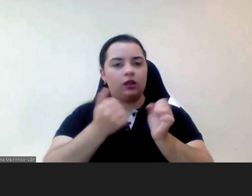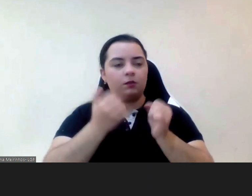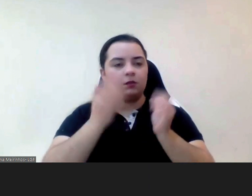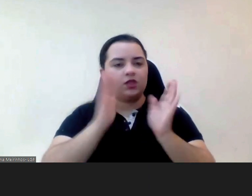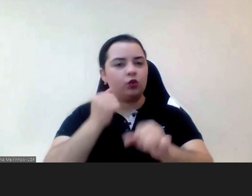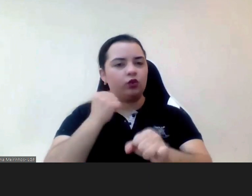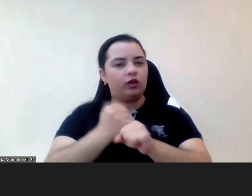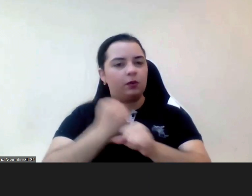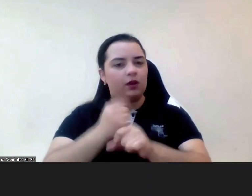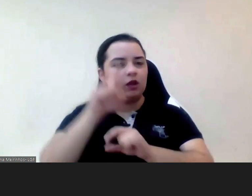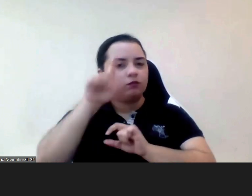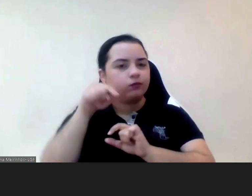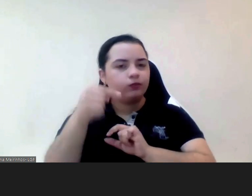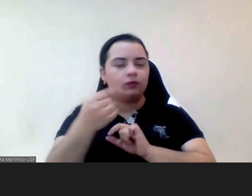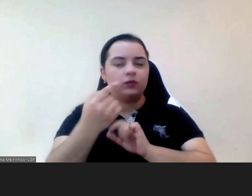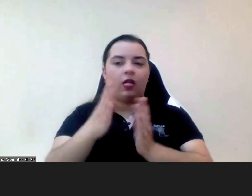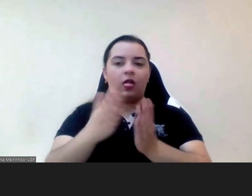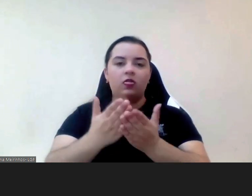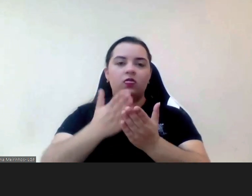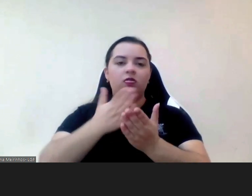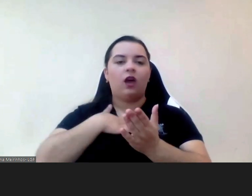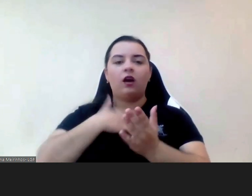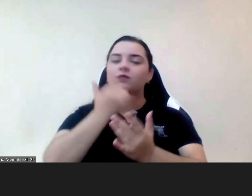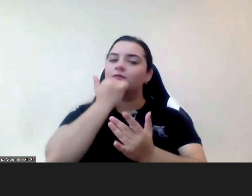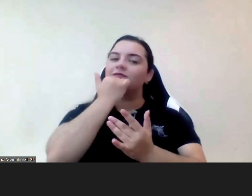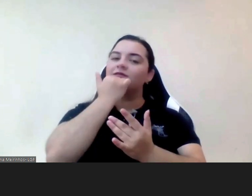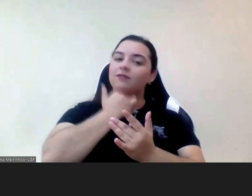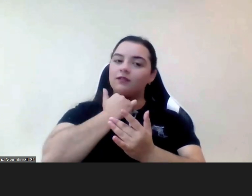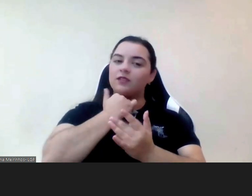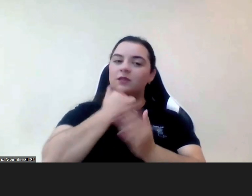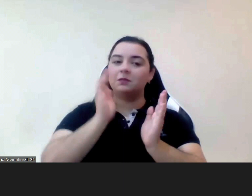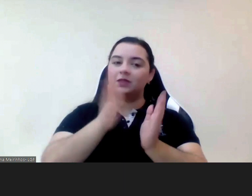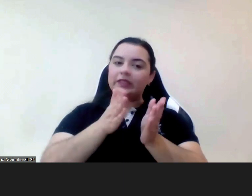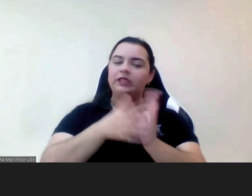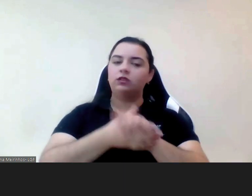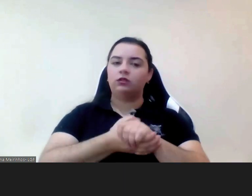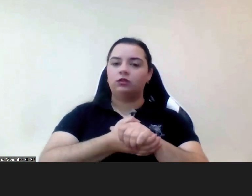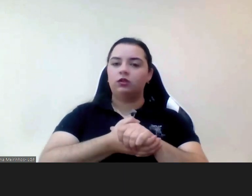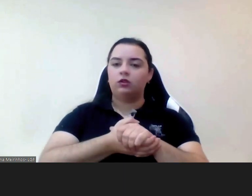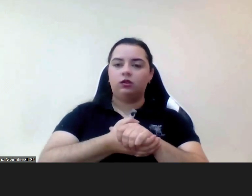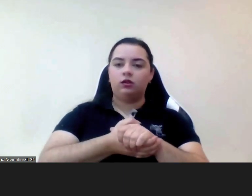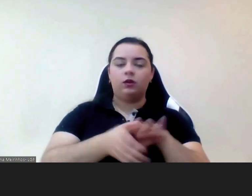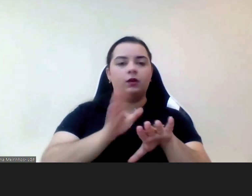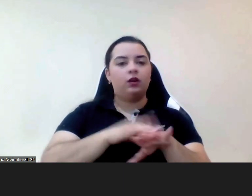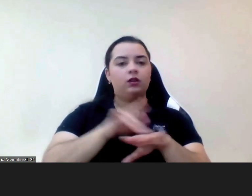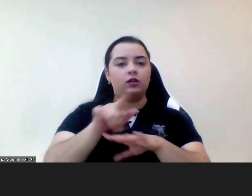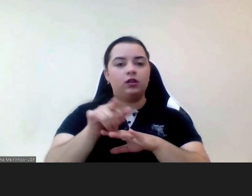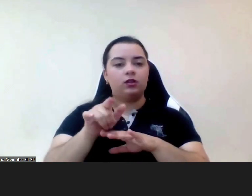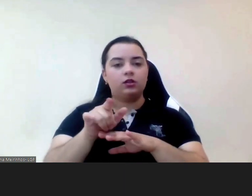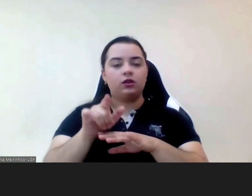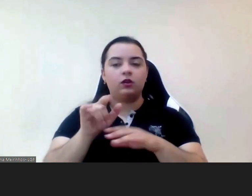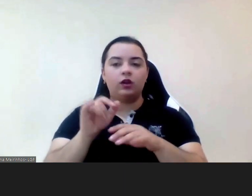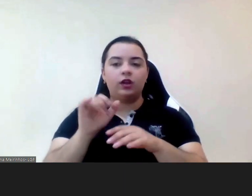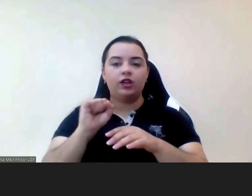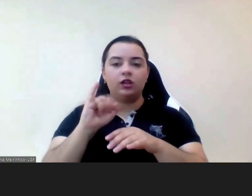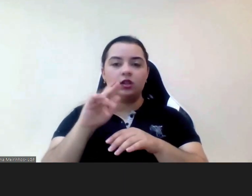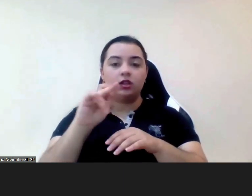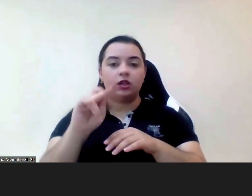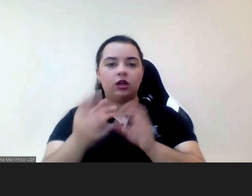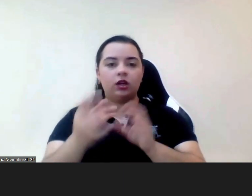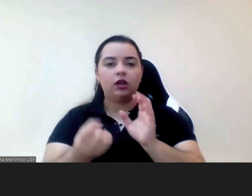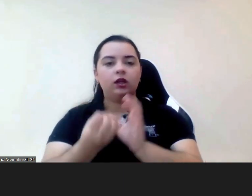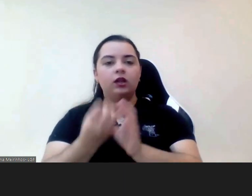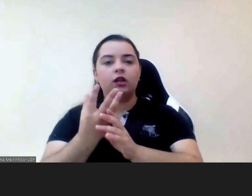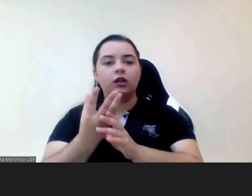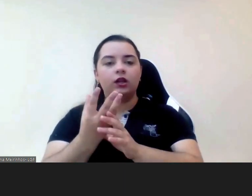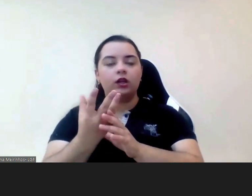significado a que lhes dê satisfação começam assim começamos assim a criar com os parceiros